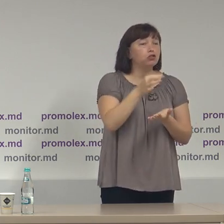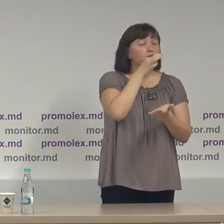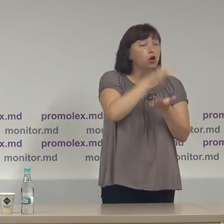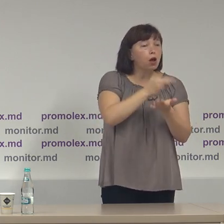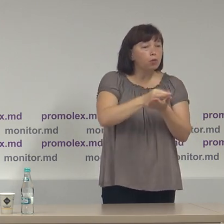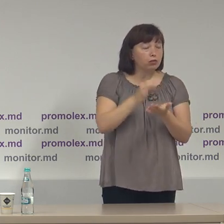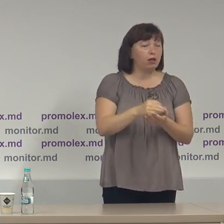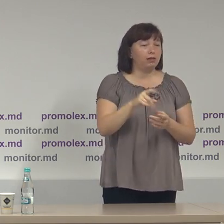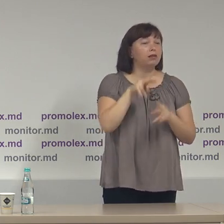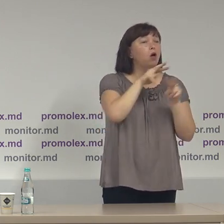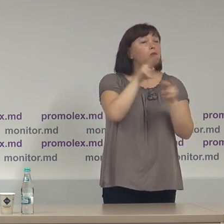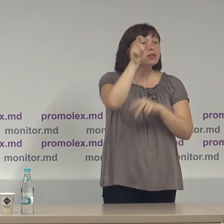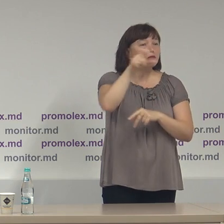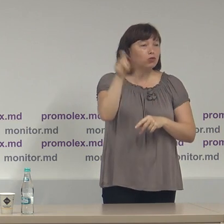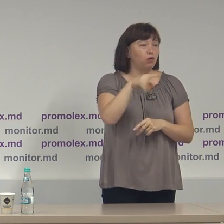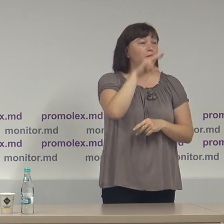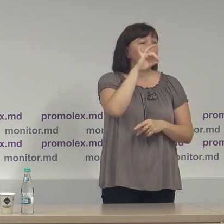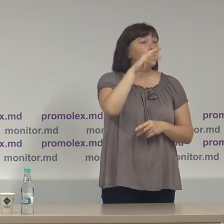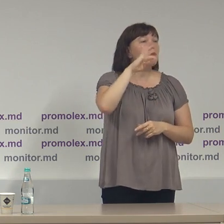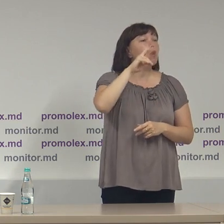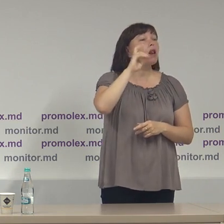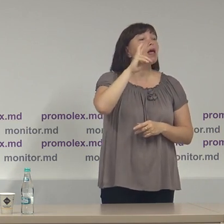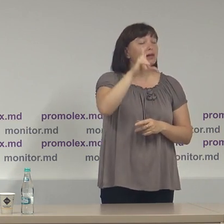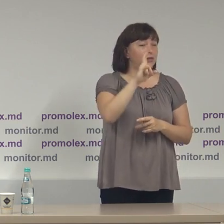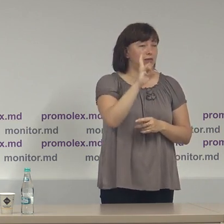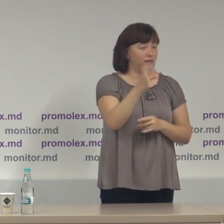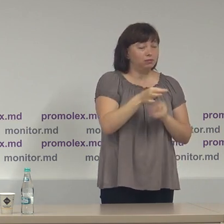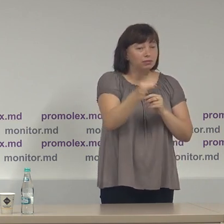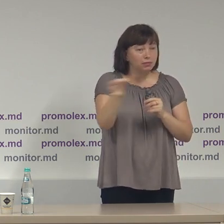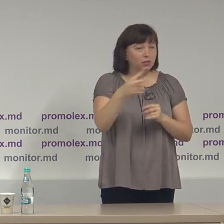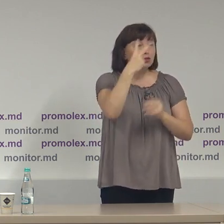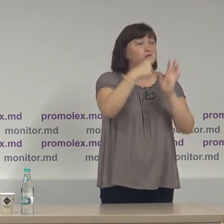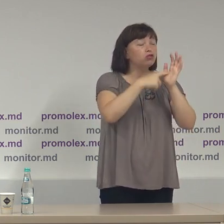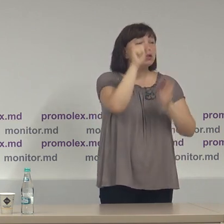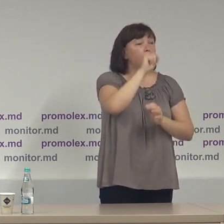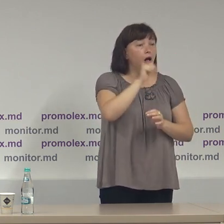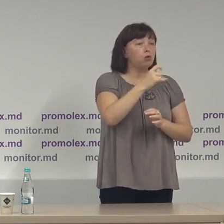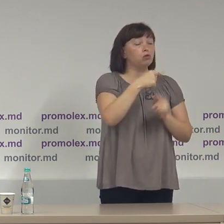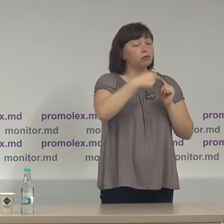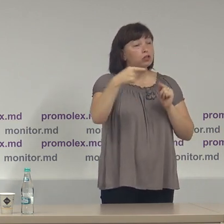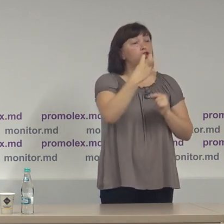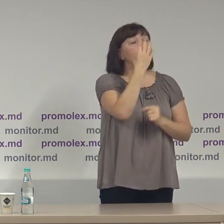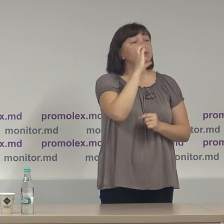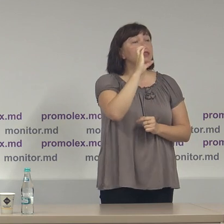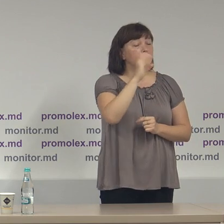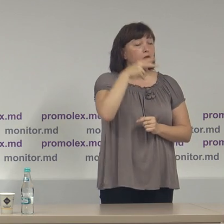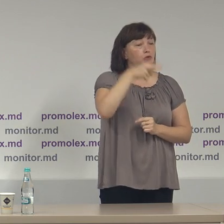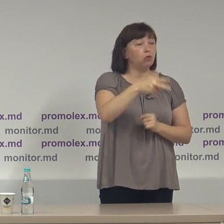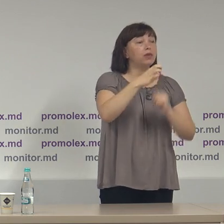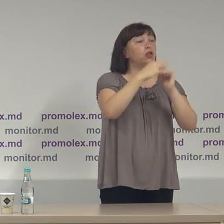observătorii Promolex din teritoriu în intervalul 26 august, 15 septembrie 2019.